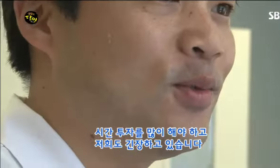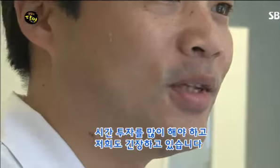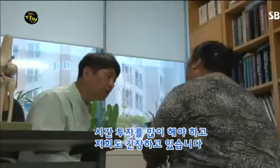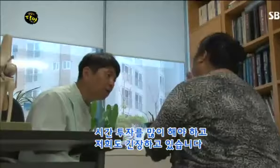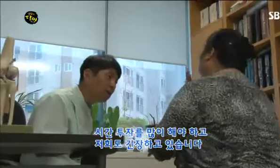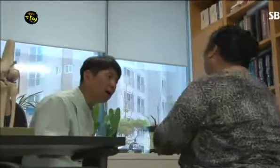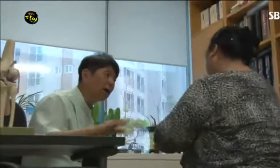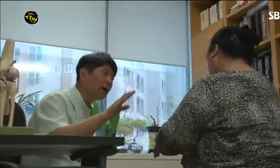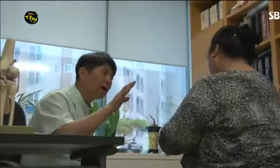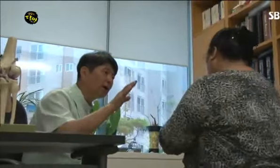있습니다.